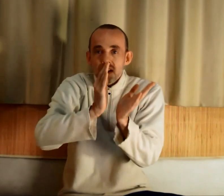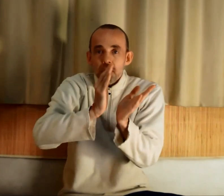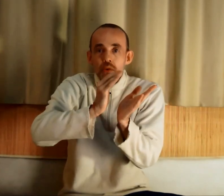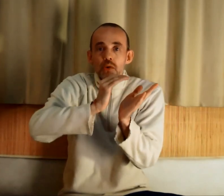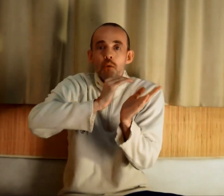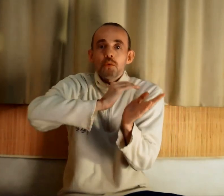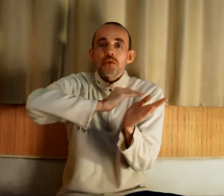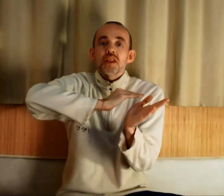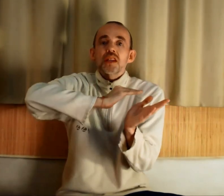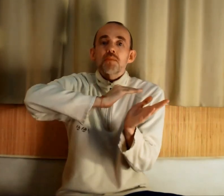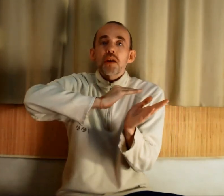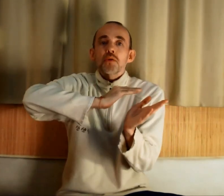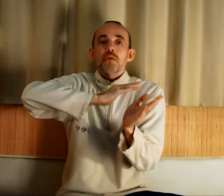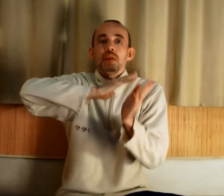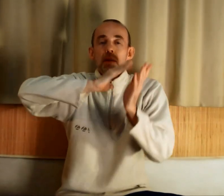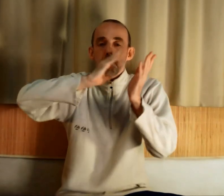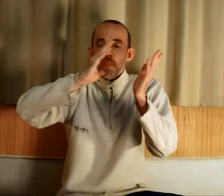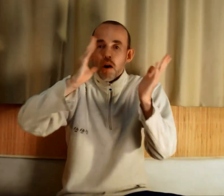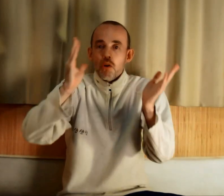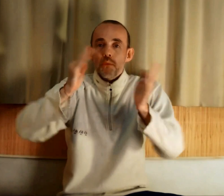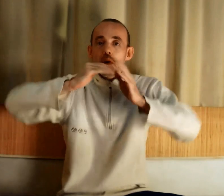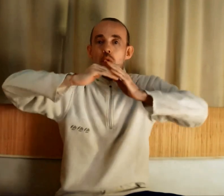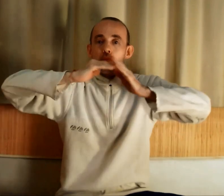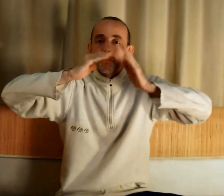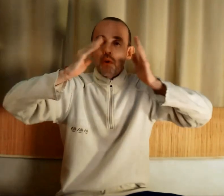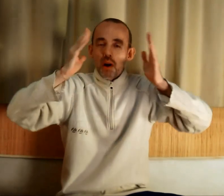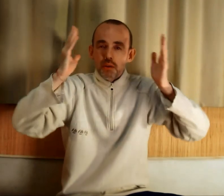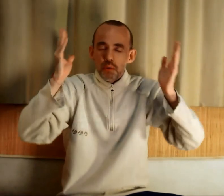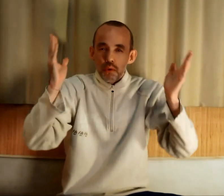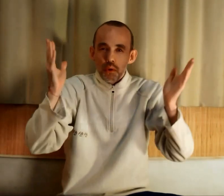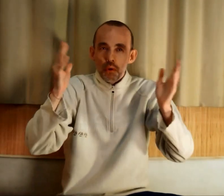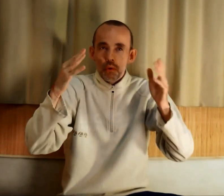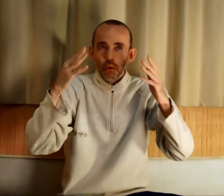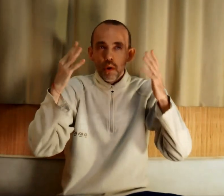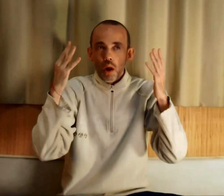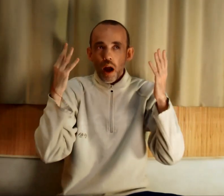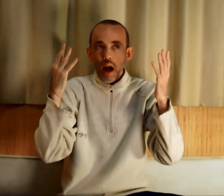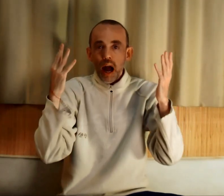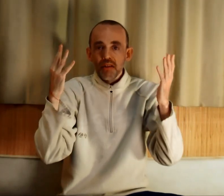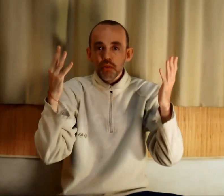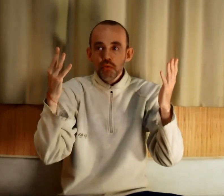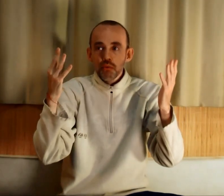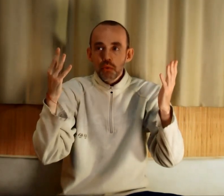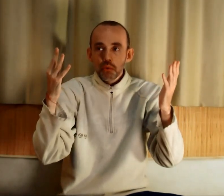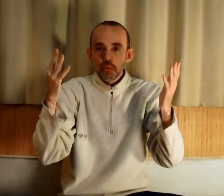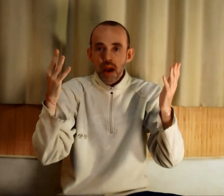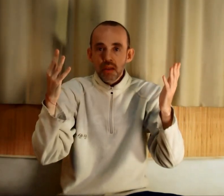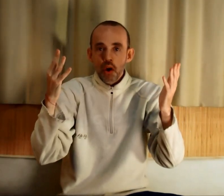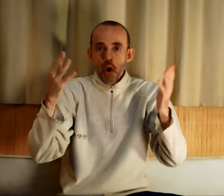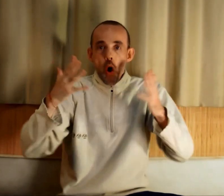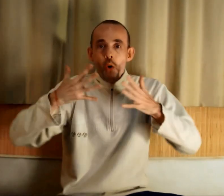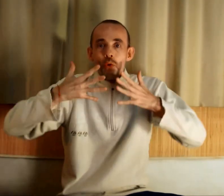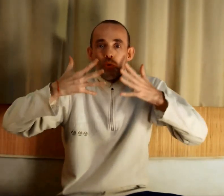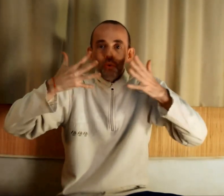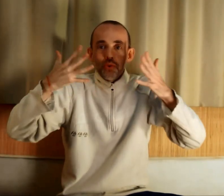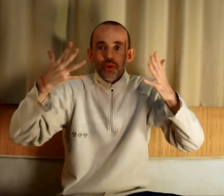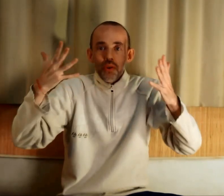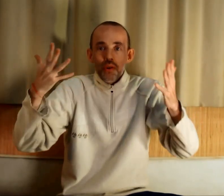expériences. En faisant des expériences que vous n'avez pas encore faites, en vous ouvrant à des nouveaux domaines, en osant